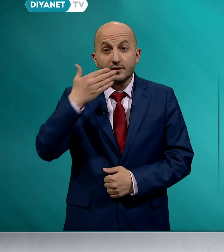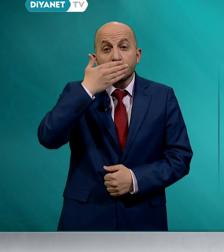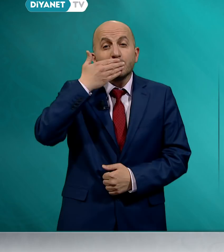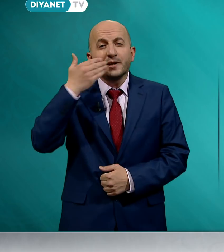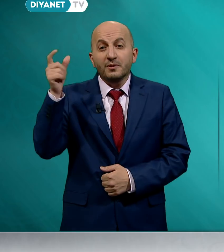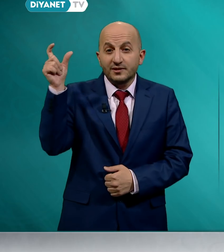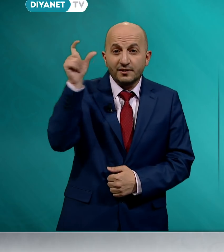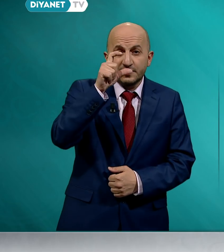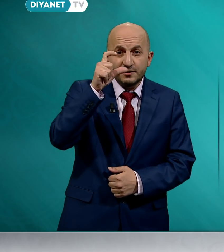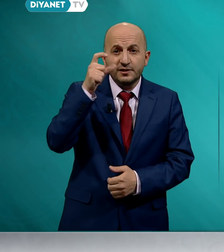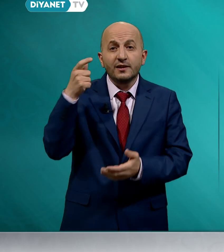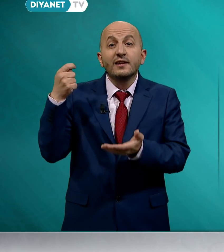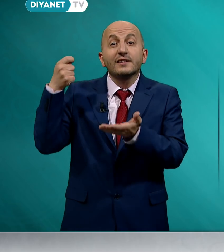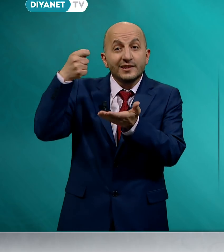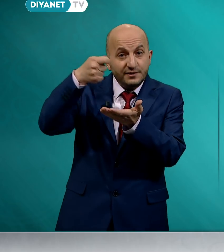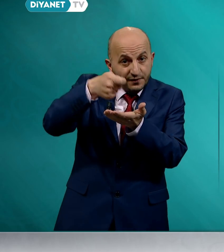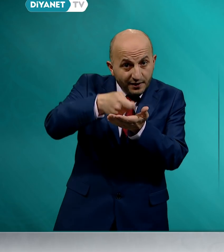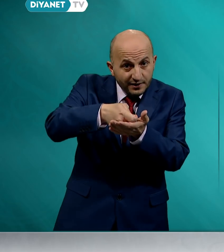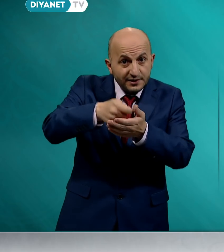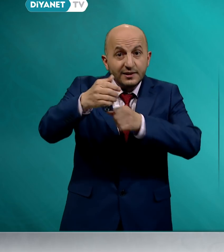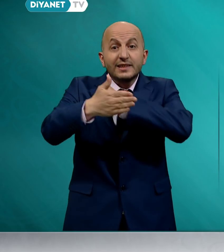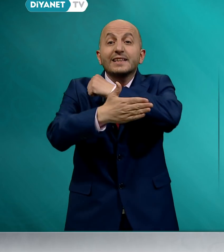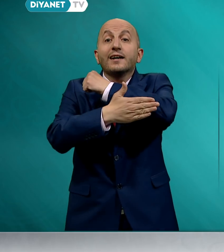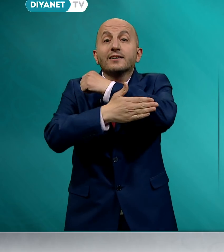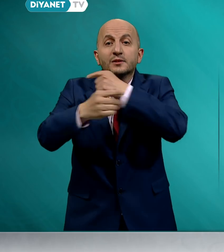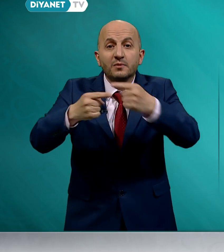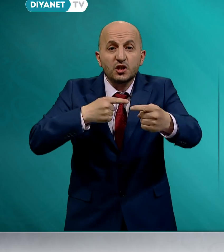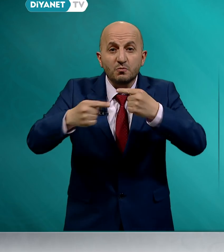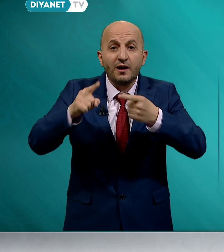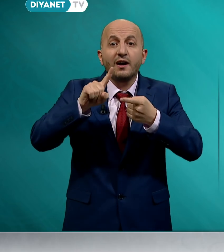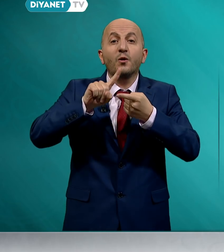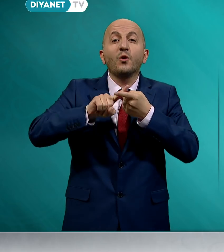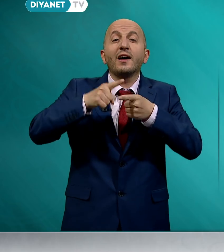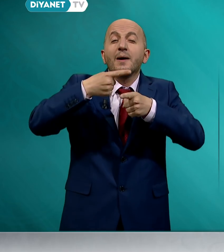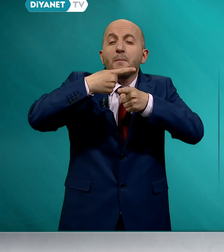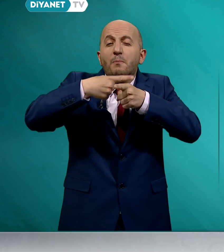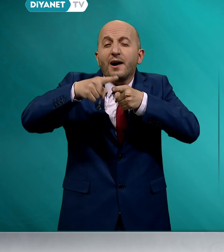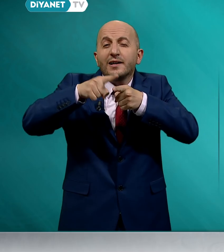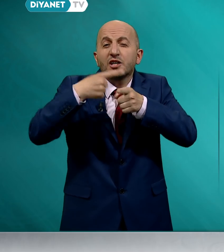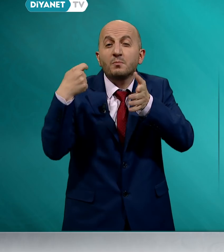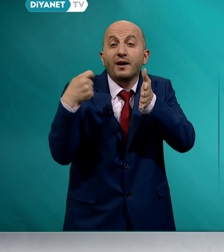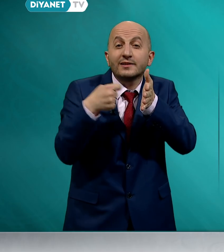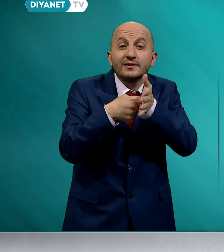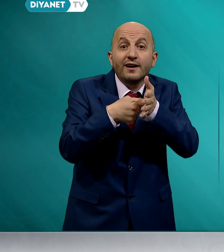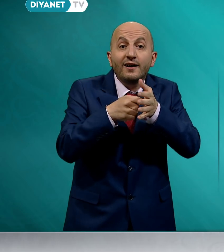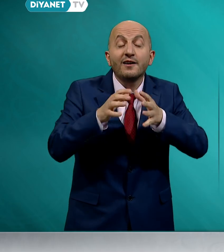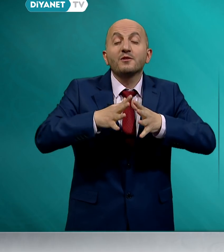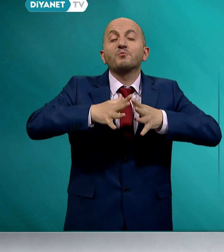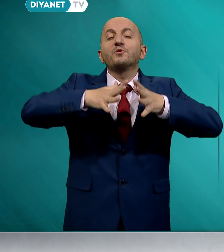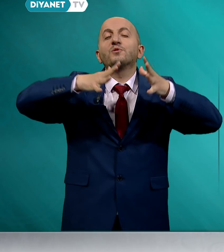Ramazan ayı infak, yardımlaşma ve paylaşma adına büyük